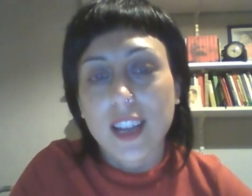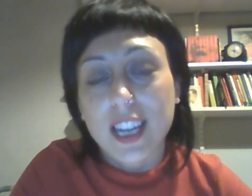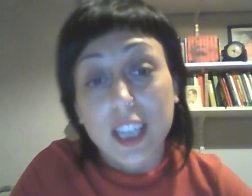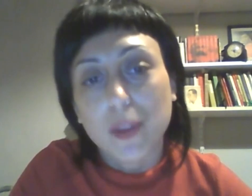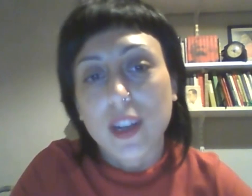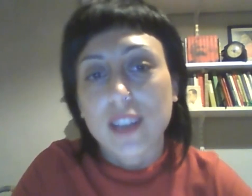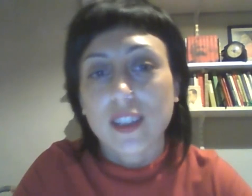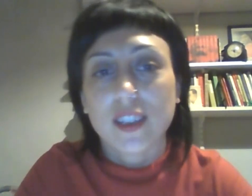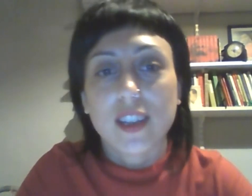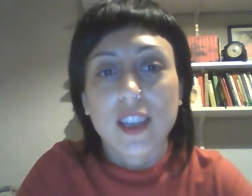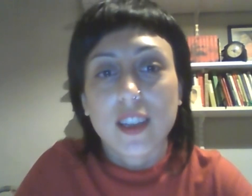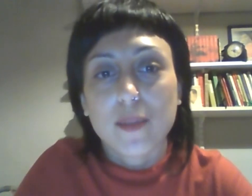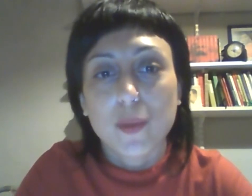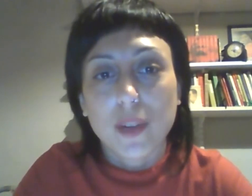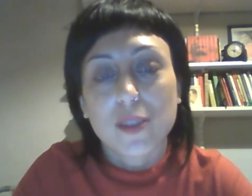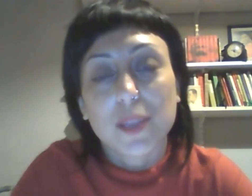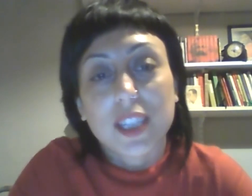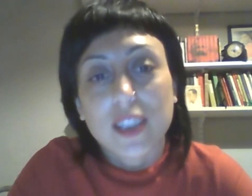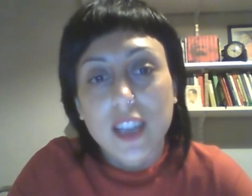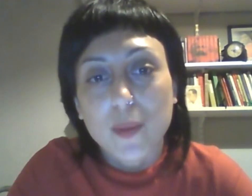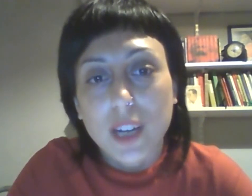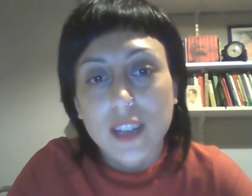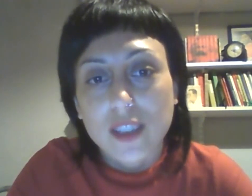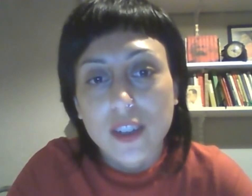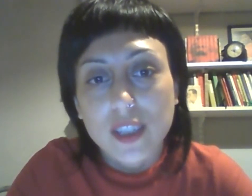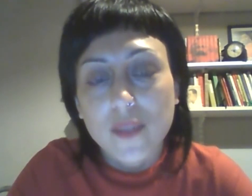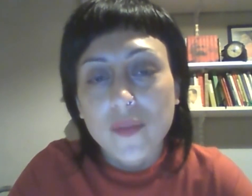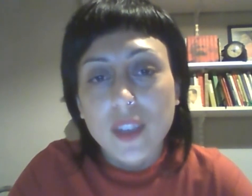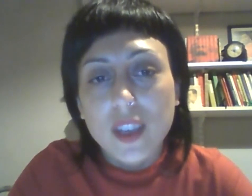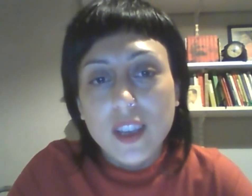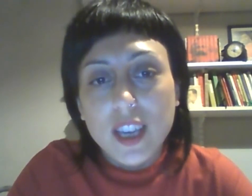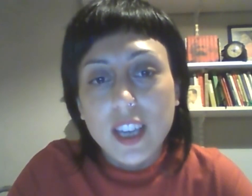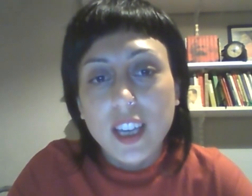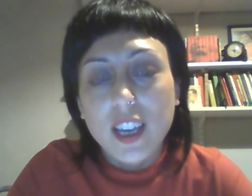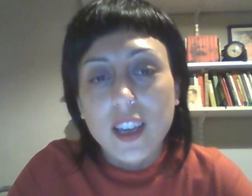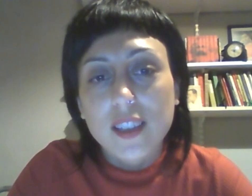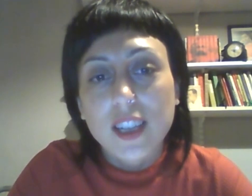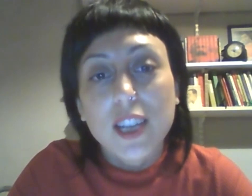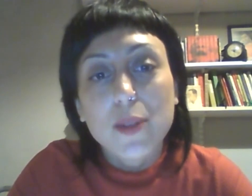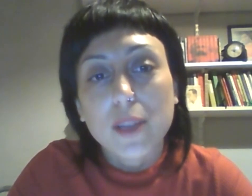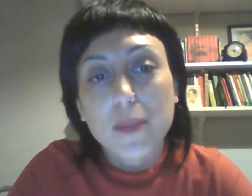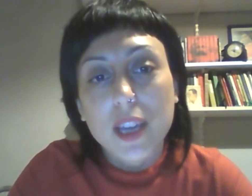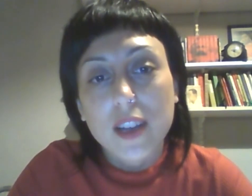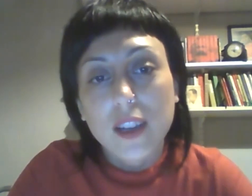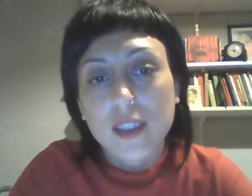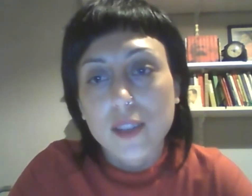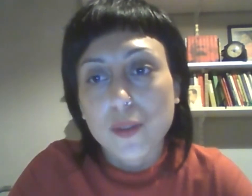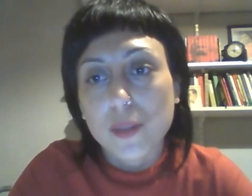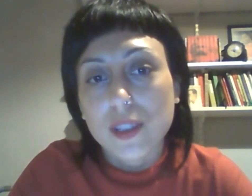equipo de la Secretaría de la Subsecretaría de Publicaciones y es que este libro también está en su versión